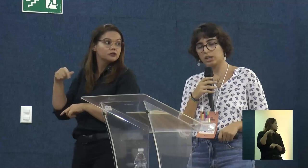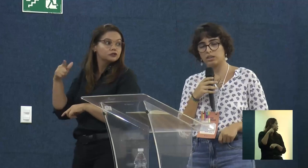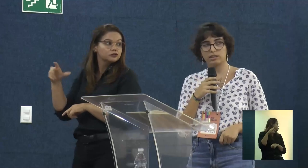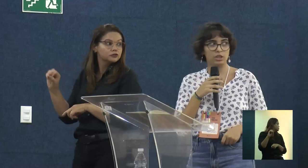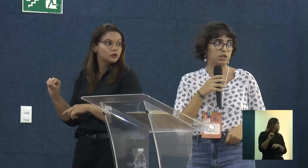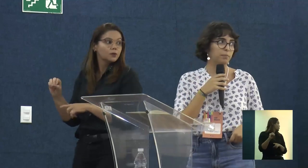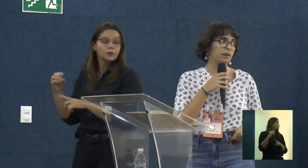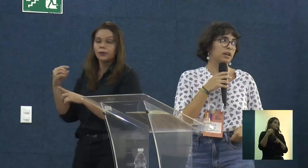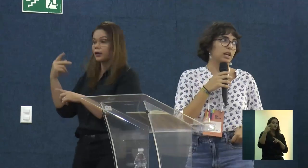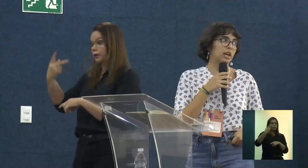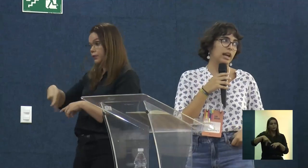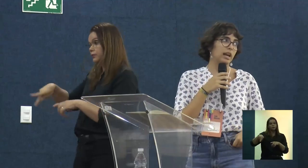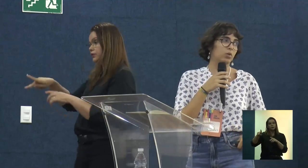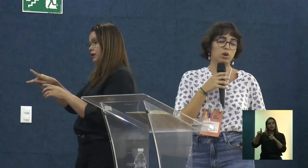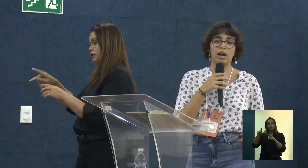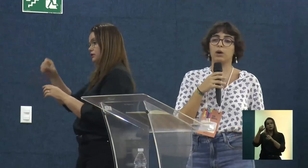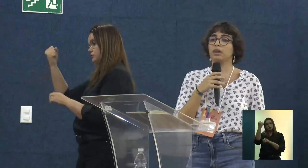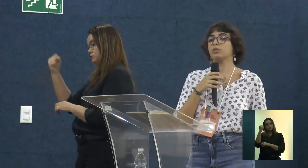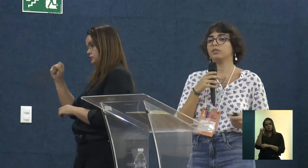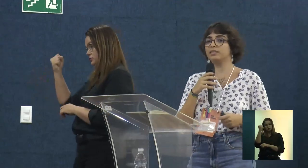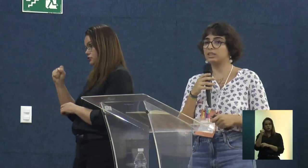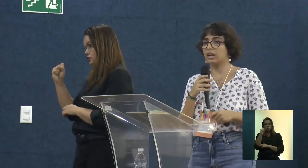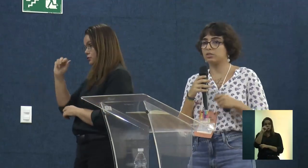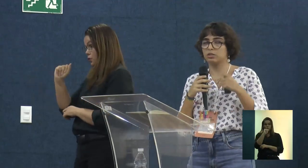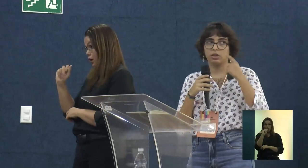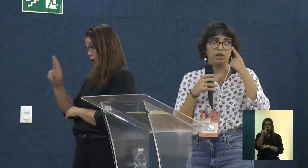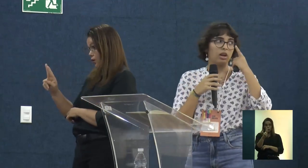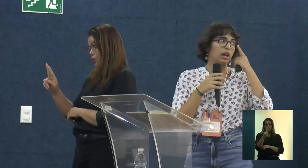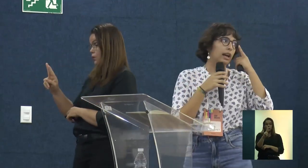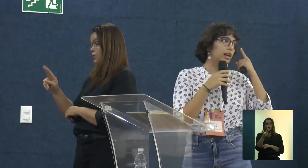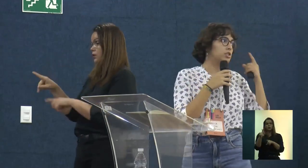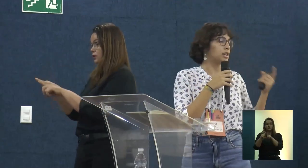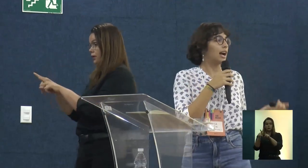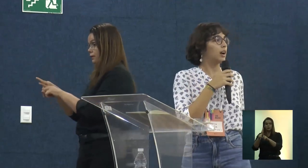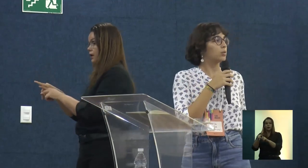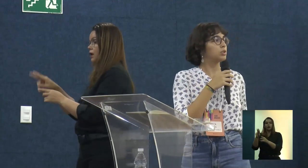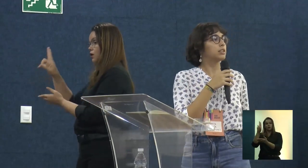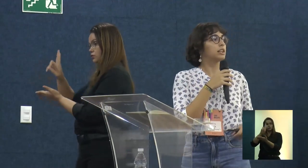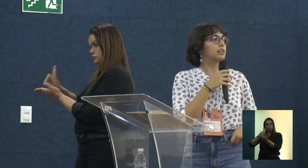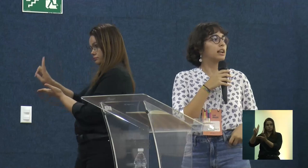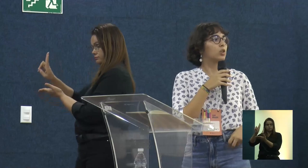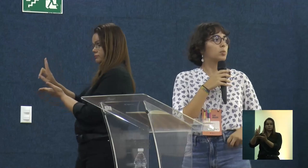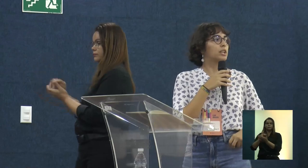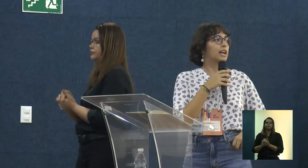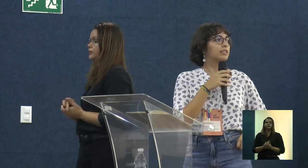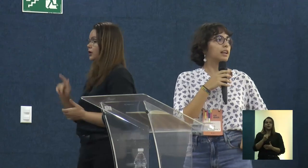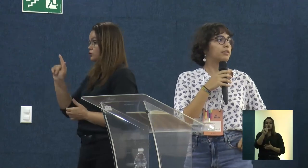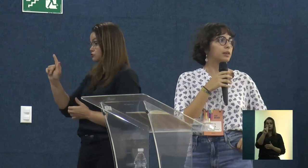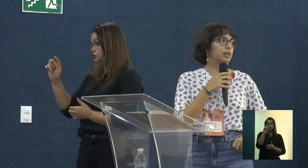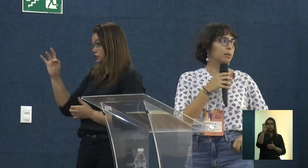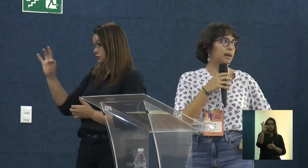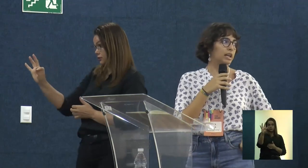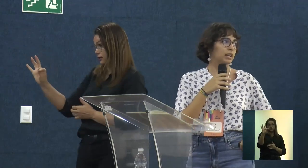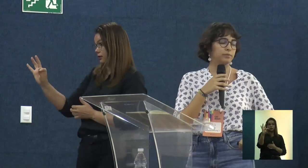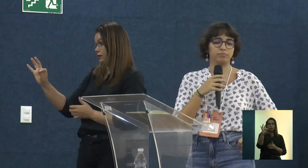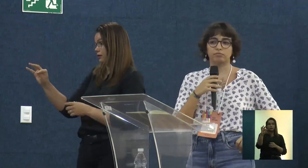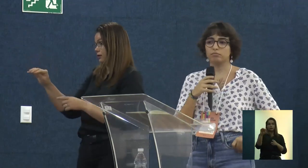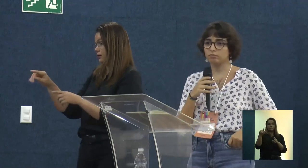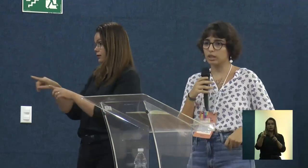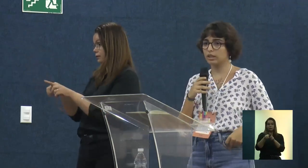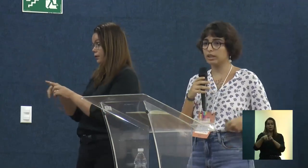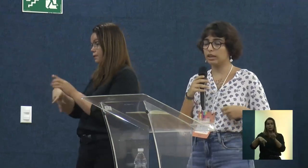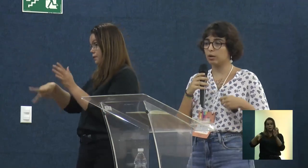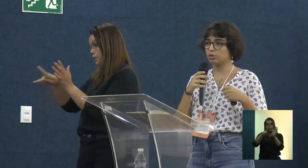assessoria daqui de Sergipe, o CAL e a universidade. Já o GT da Comunidade da Fibre da Prainha,